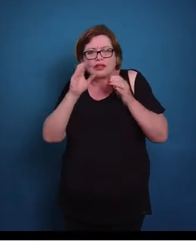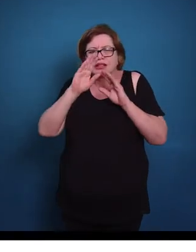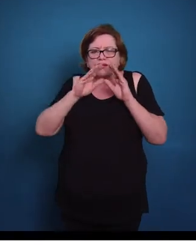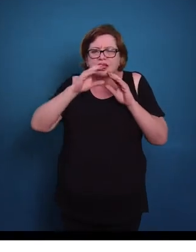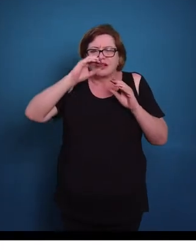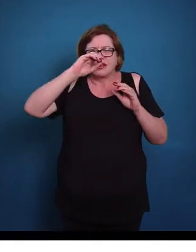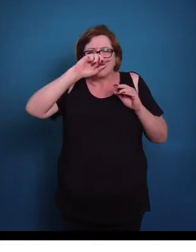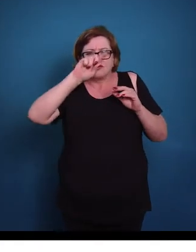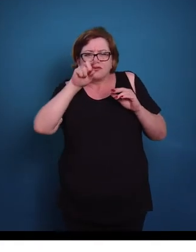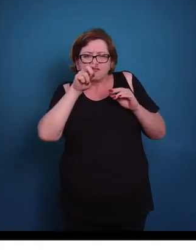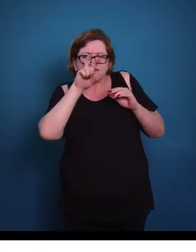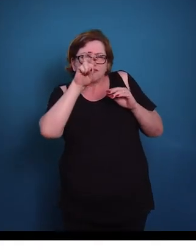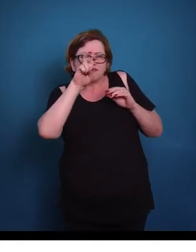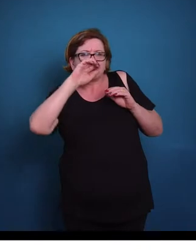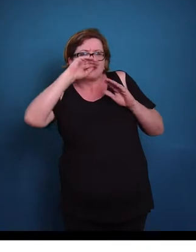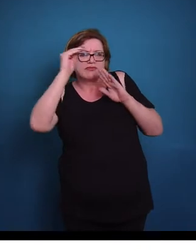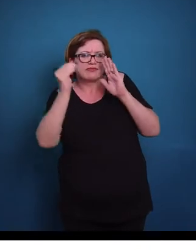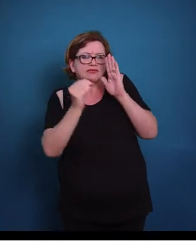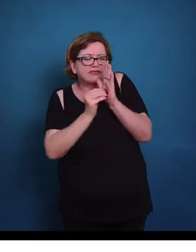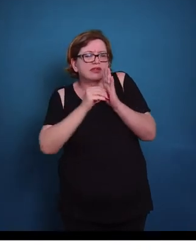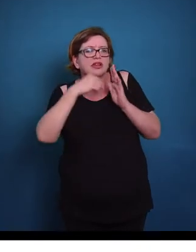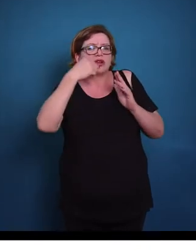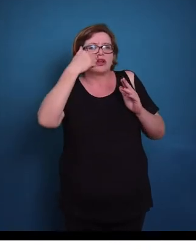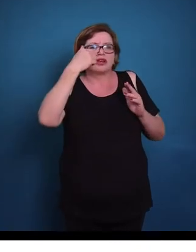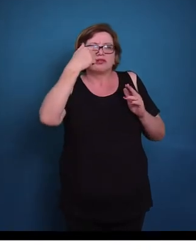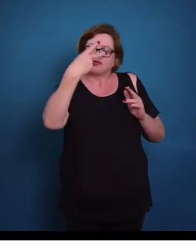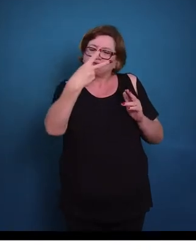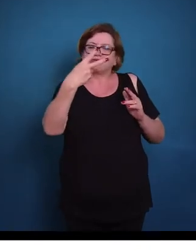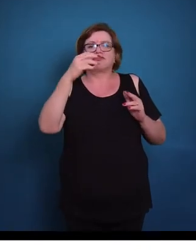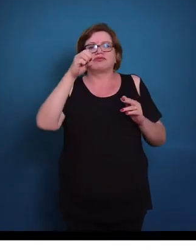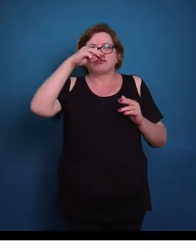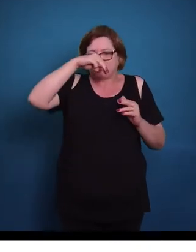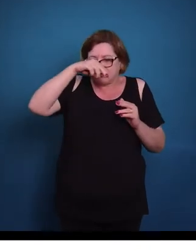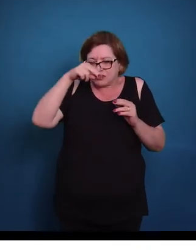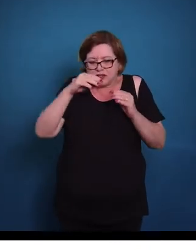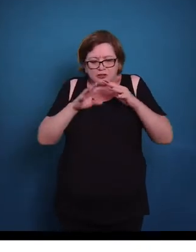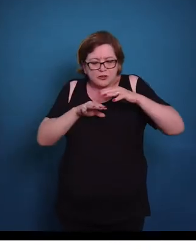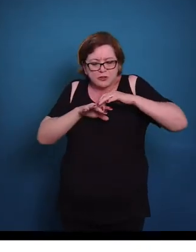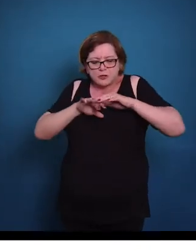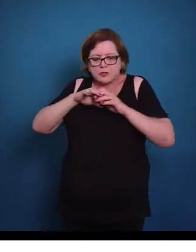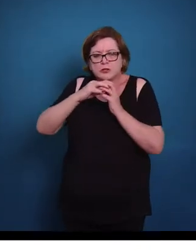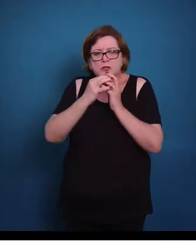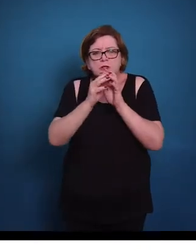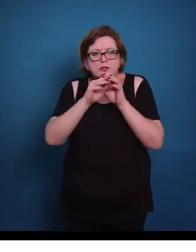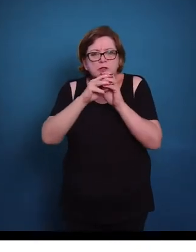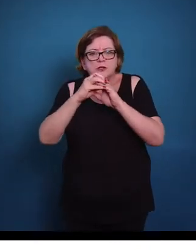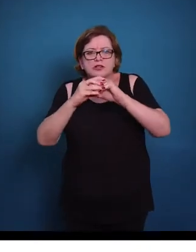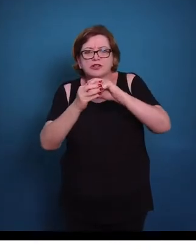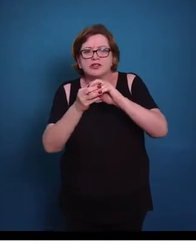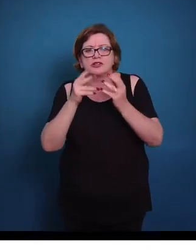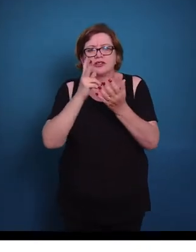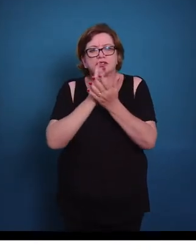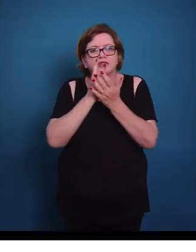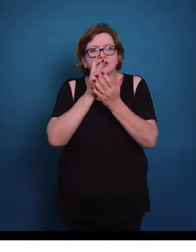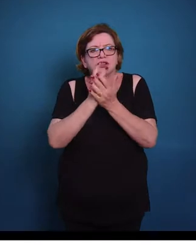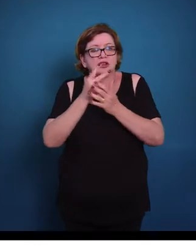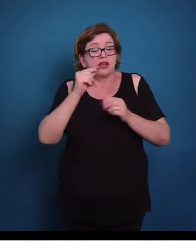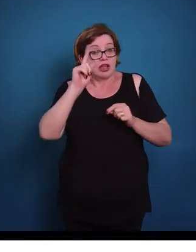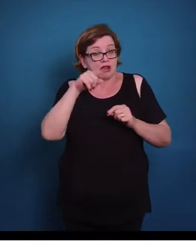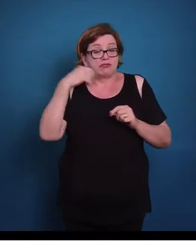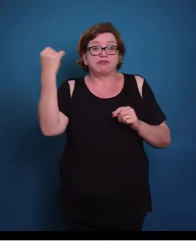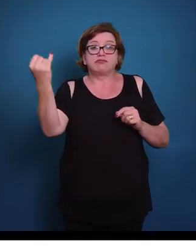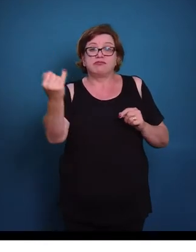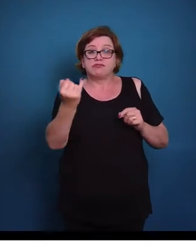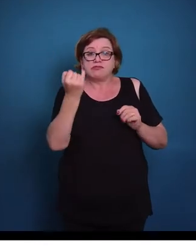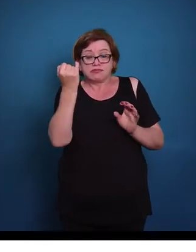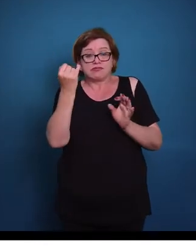,5 a 2 micrômetros. Então essas fibras reticulares, elas vão formar uma trama, uma rede, e elas vão ser extremamente importantes